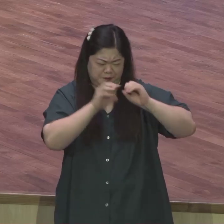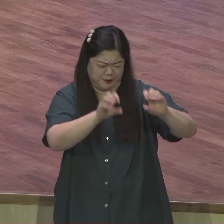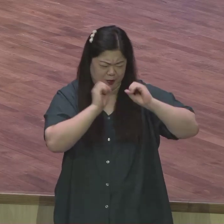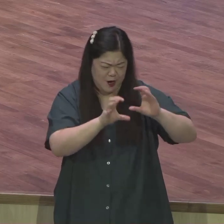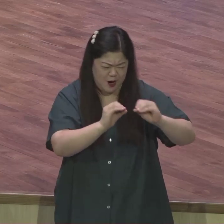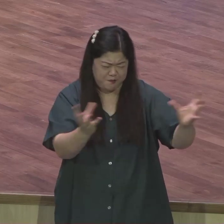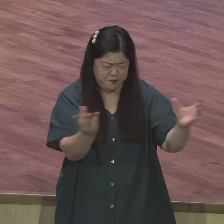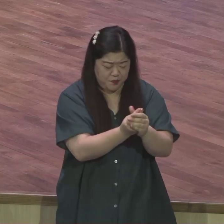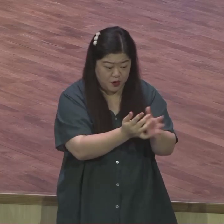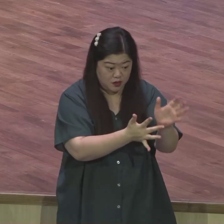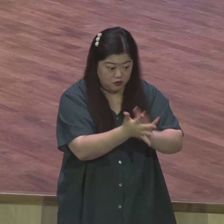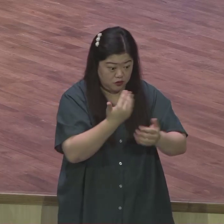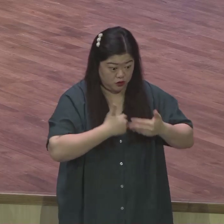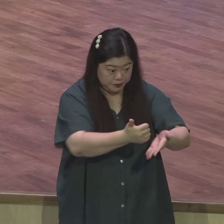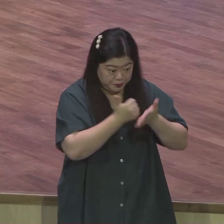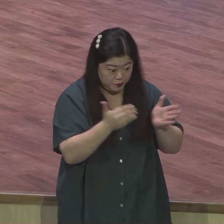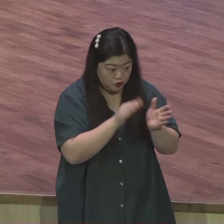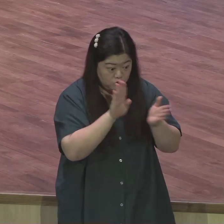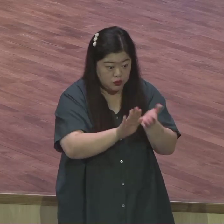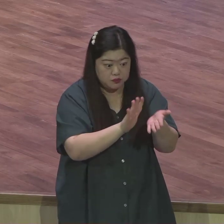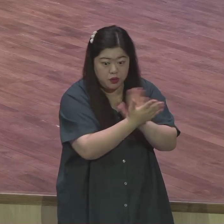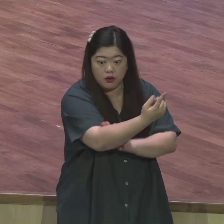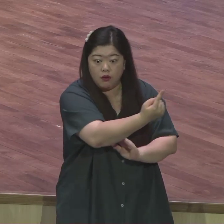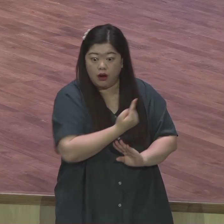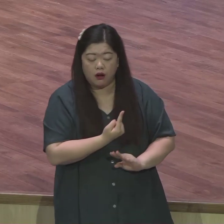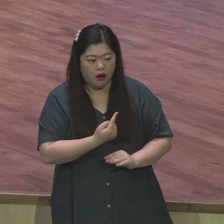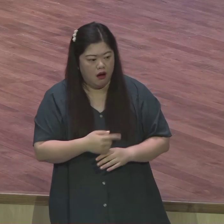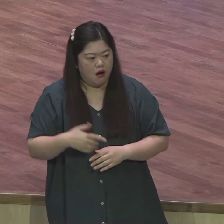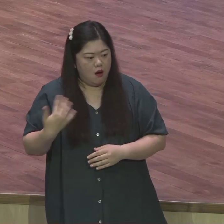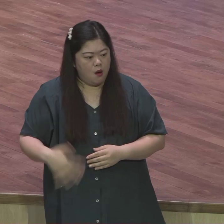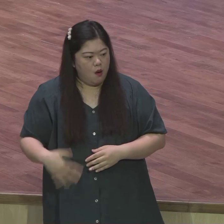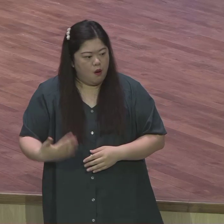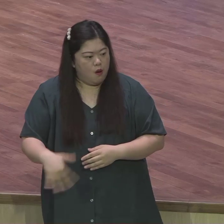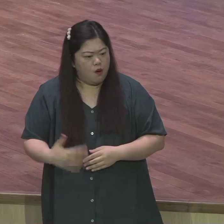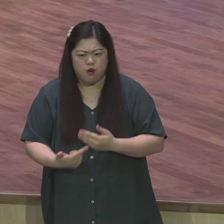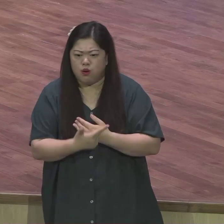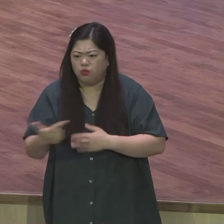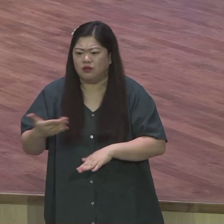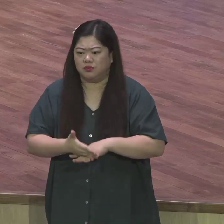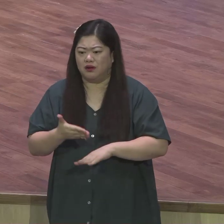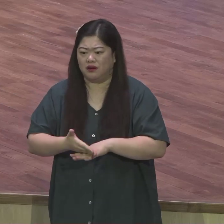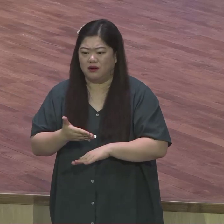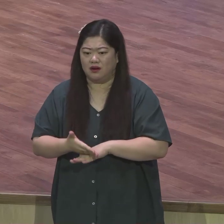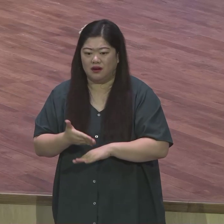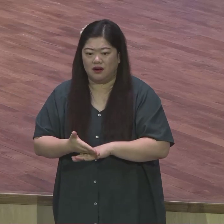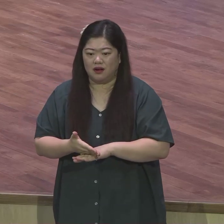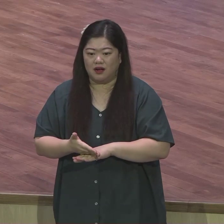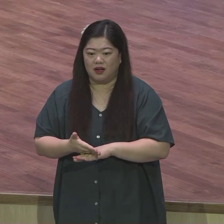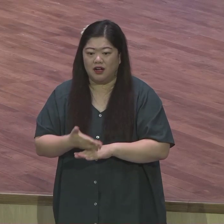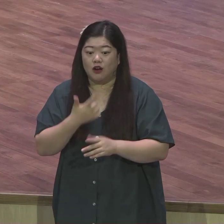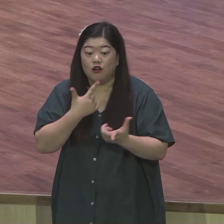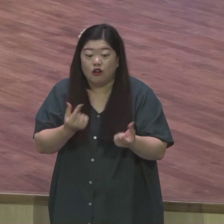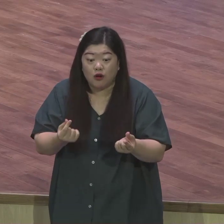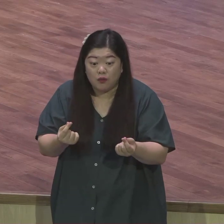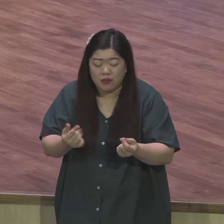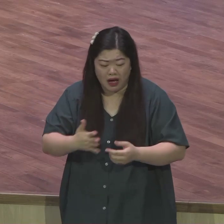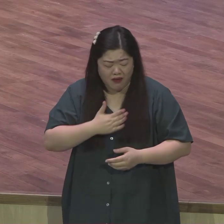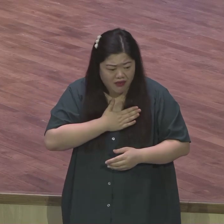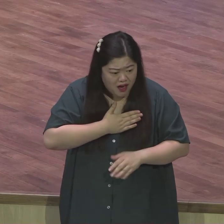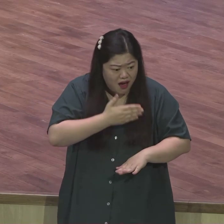따뜻한 사랑 열정과 사랑 하나님이 우리의 원하는 기대치에요 다른 거 다 내려놓으세요 아무 소용 없는